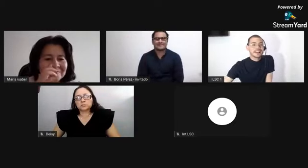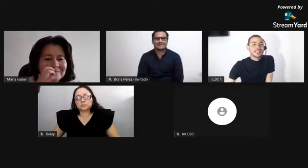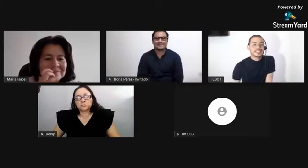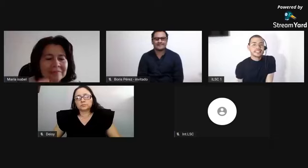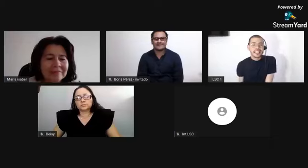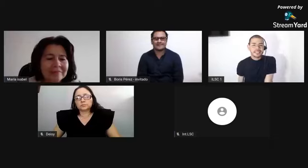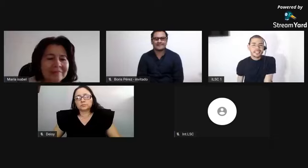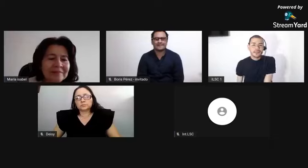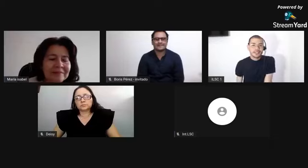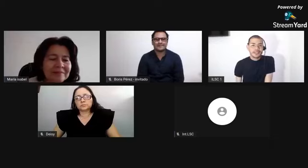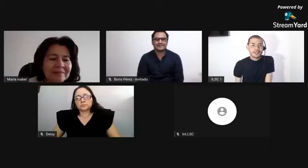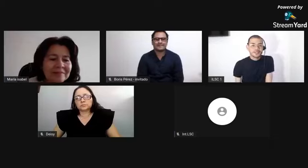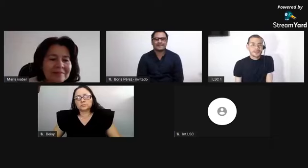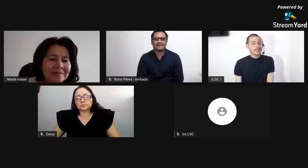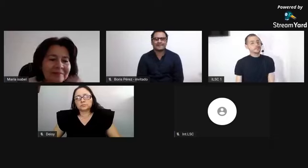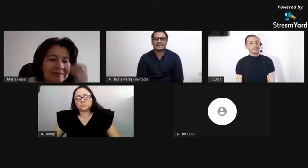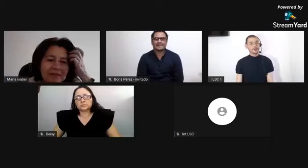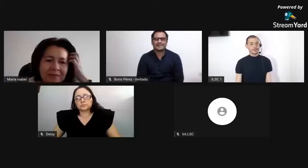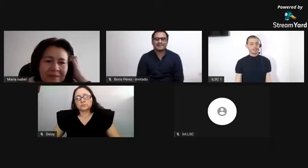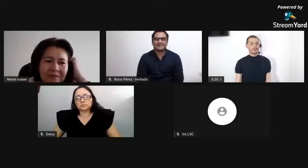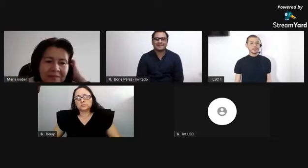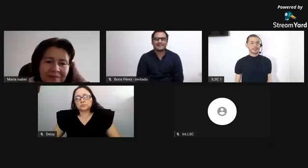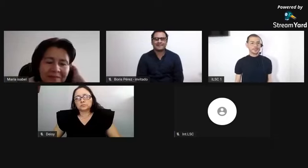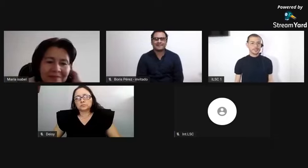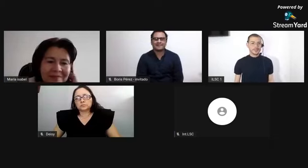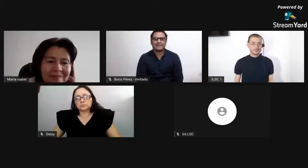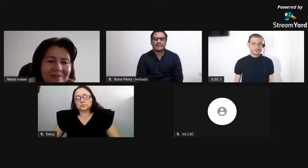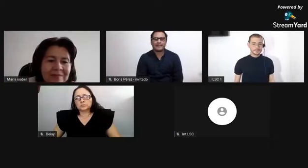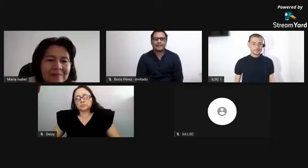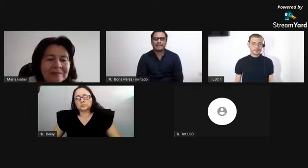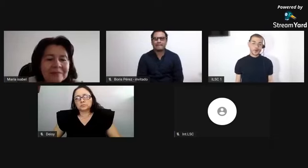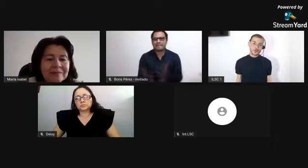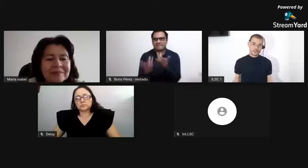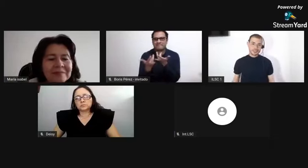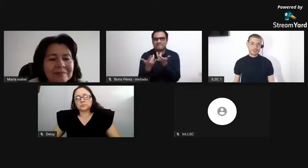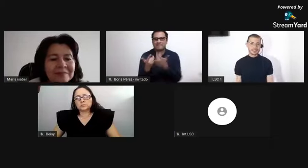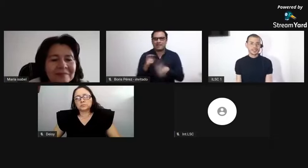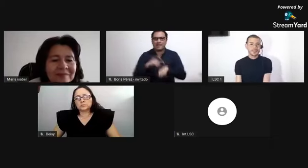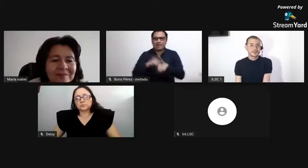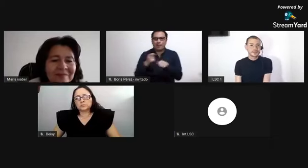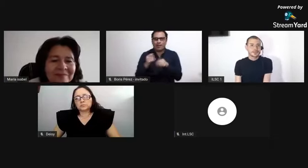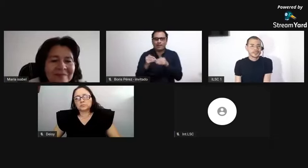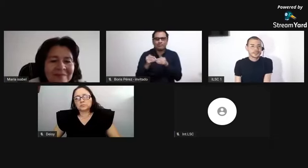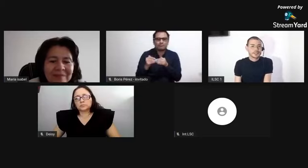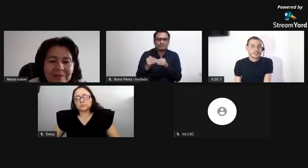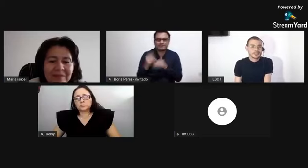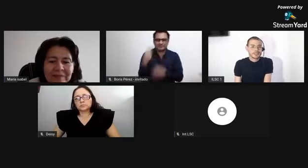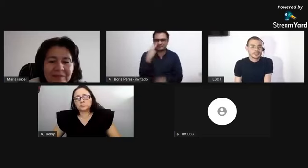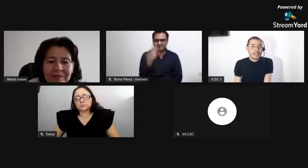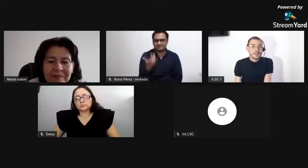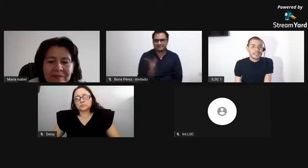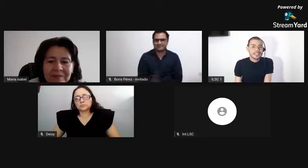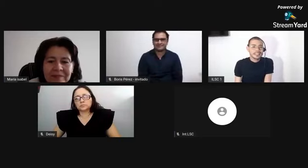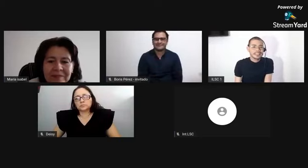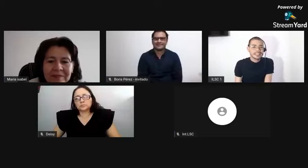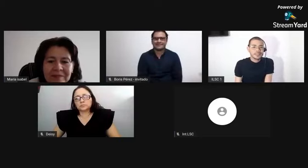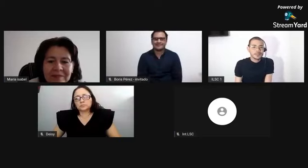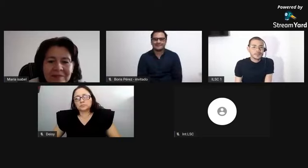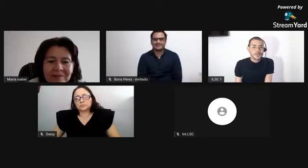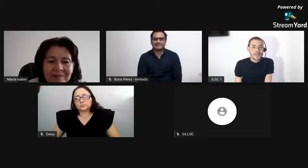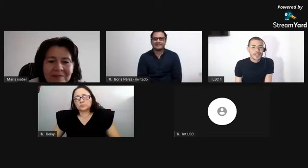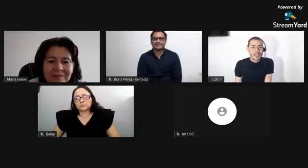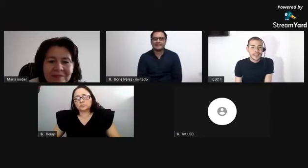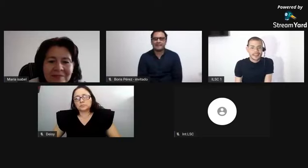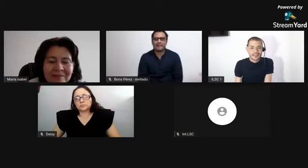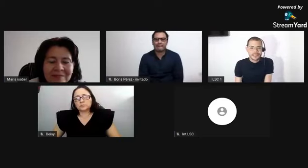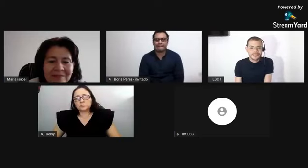Claro que sí, Daisy. Cuéntanos cuál es tu pregunta o tu intervención. Tal vez ella tiene